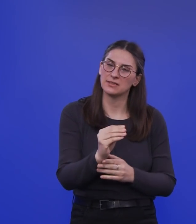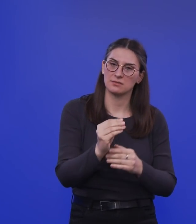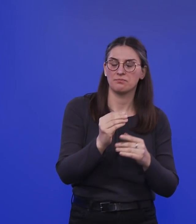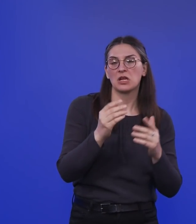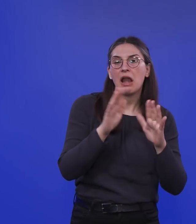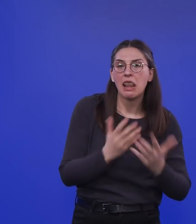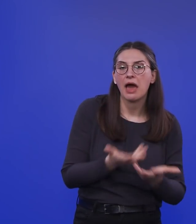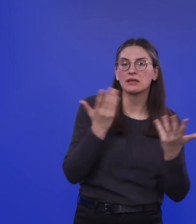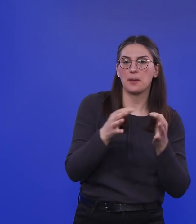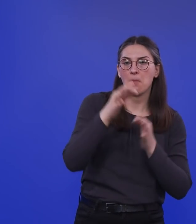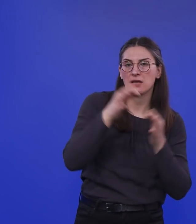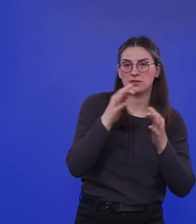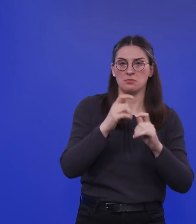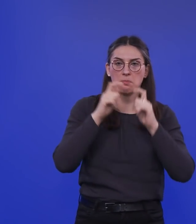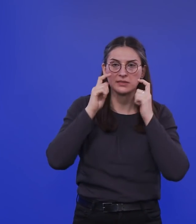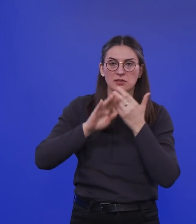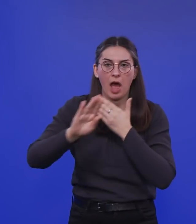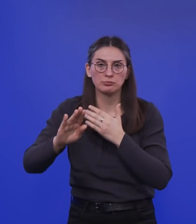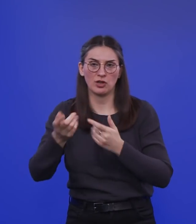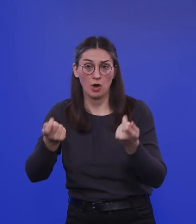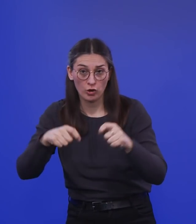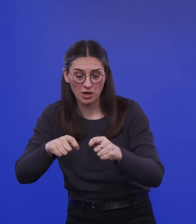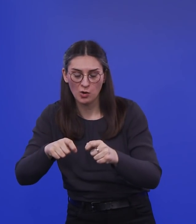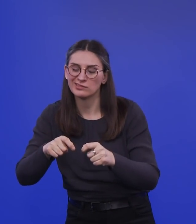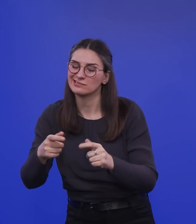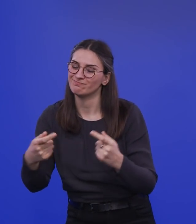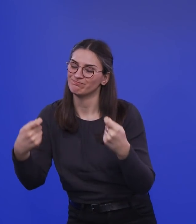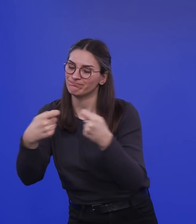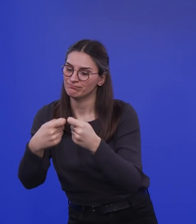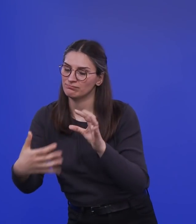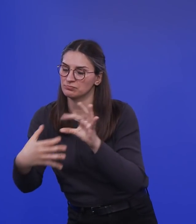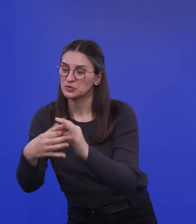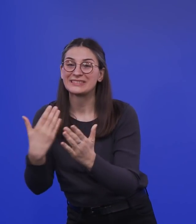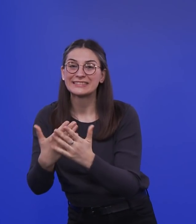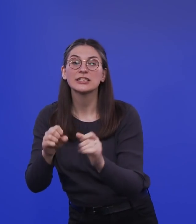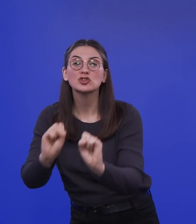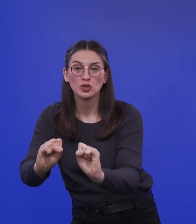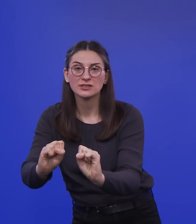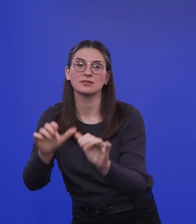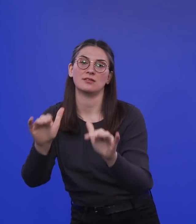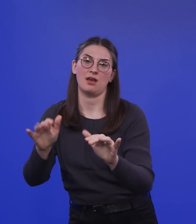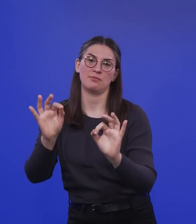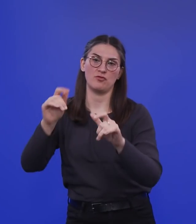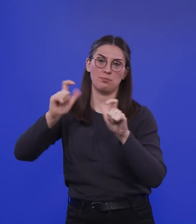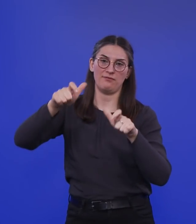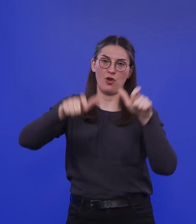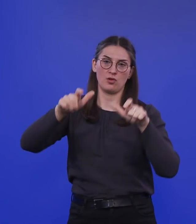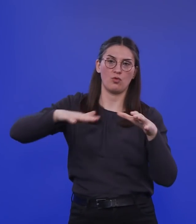Interventionsmaßnahmen dann eben auch Schutzeffekte zu erzielen für die Bevölkerung. Und das wäre ja eine ganz